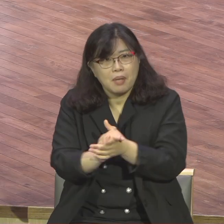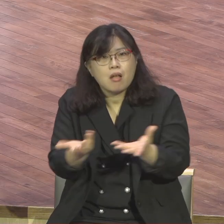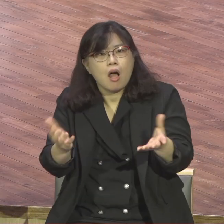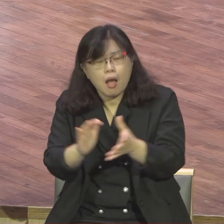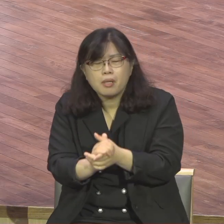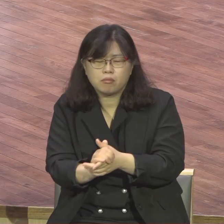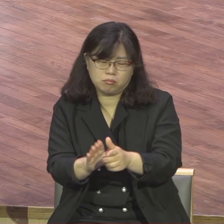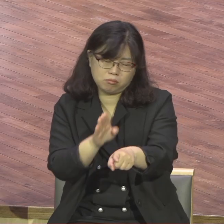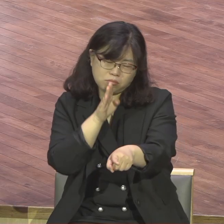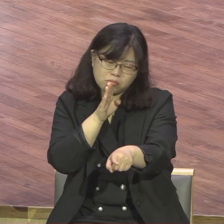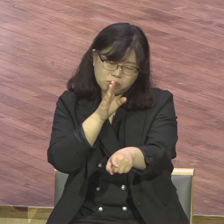아시겠어요